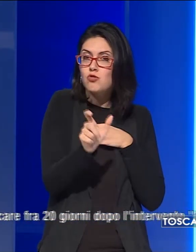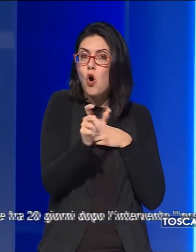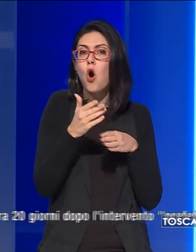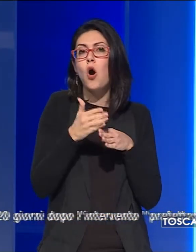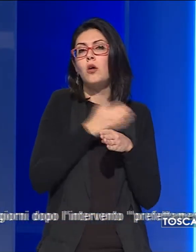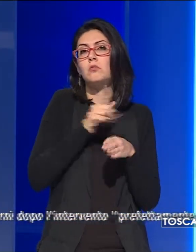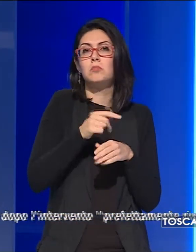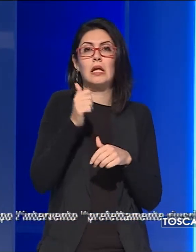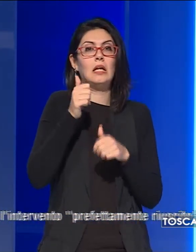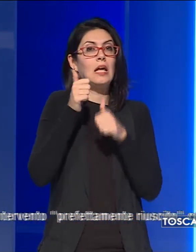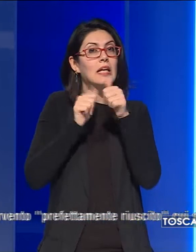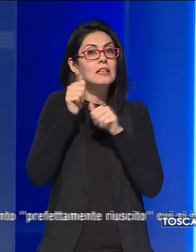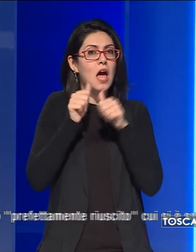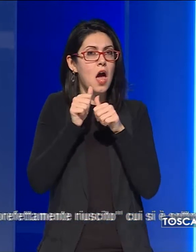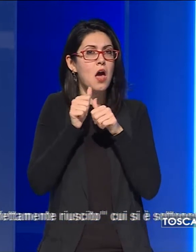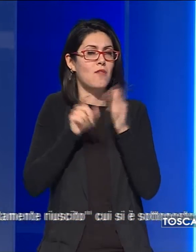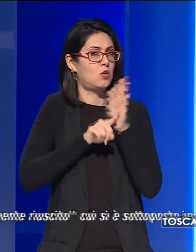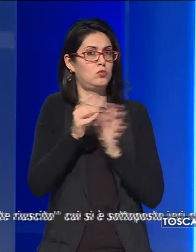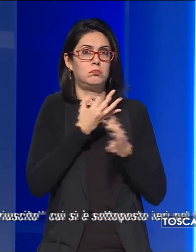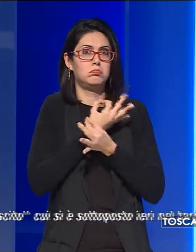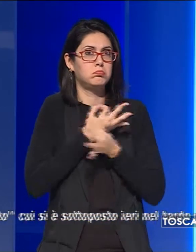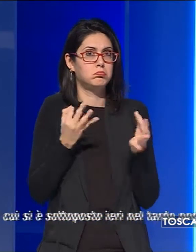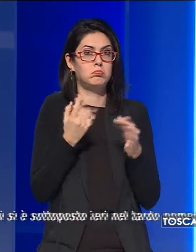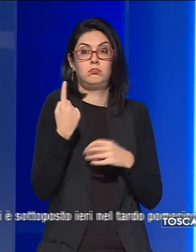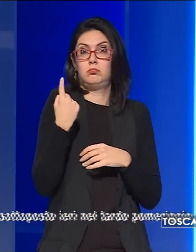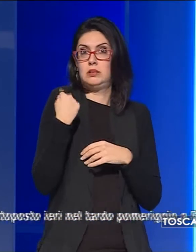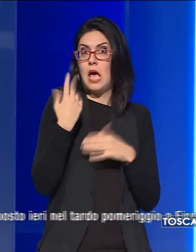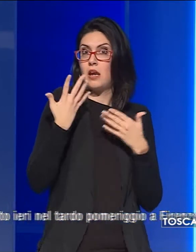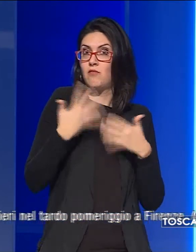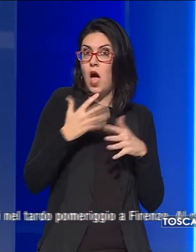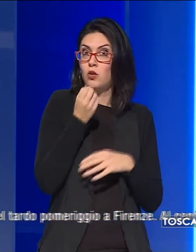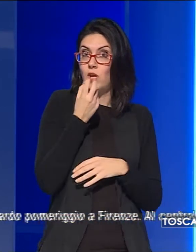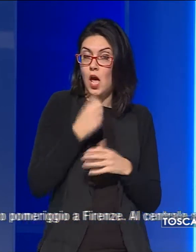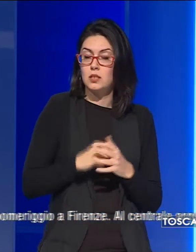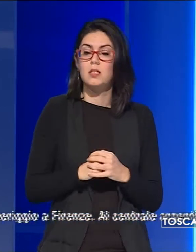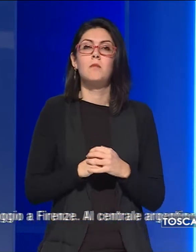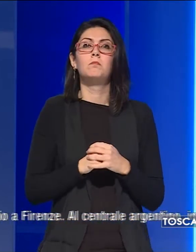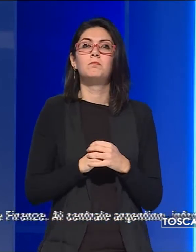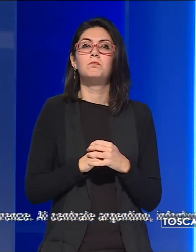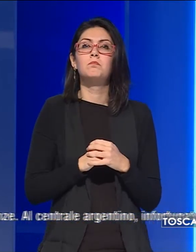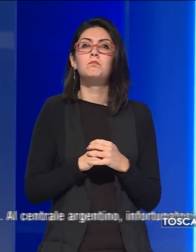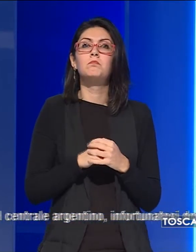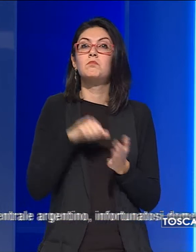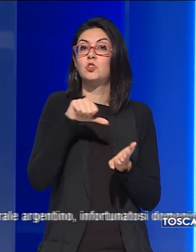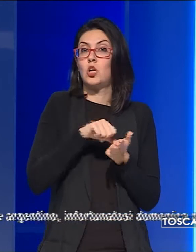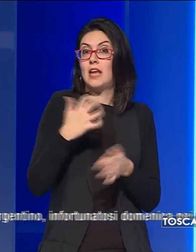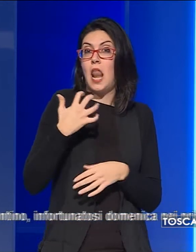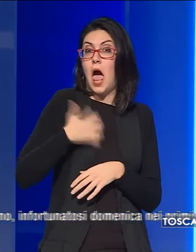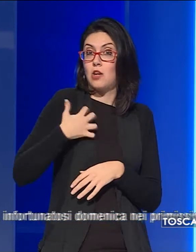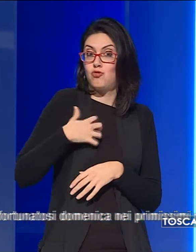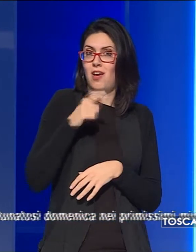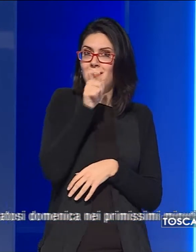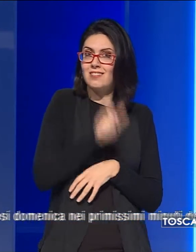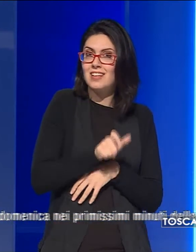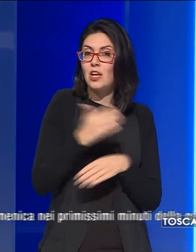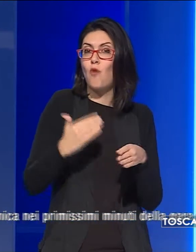perfettamente riuscito, cui si è sottoposto ieri a Firenze. Al centrale argentino, che